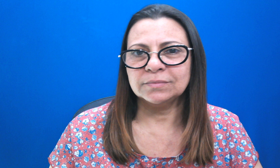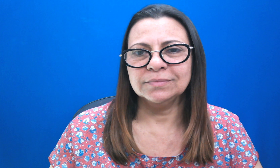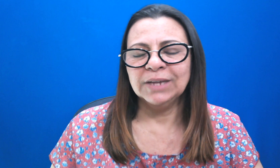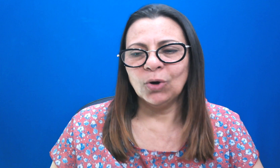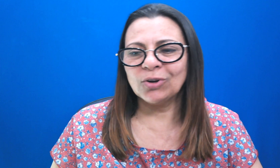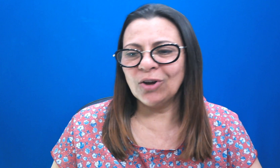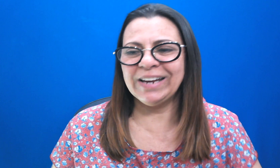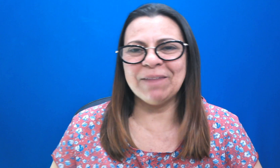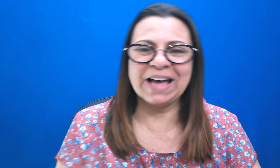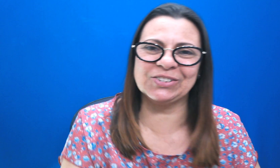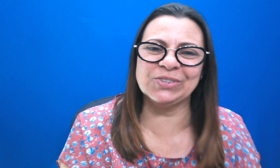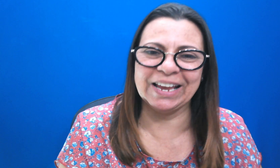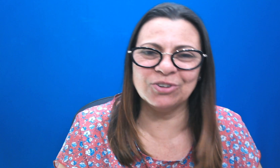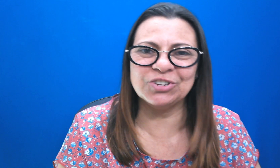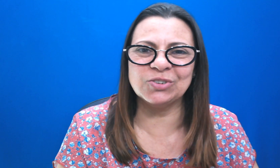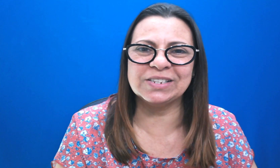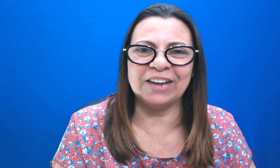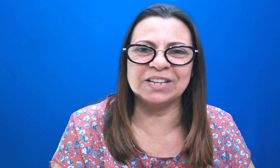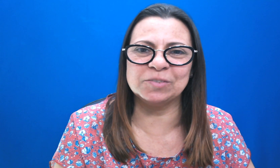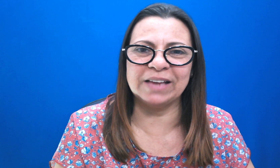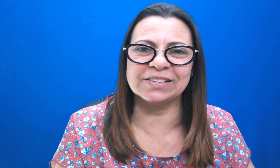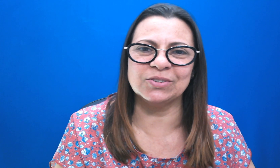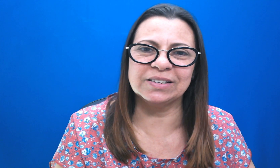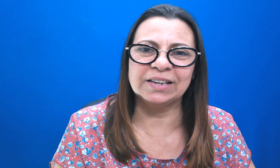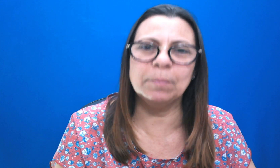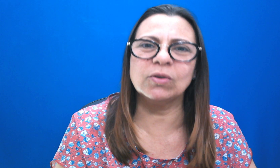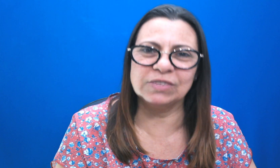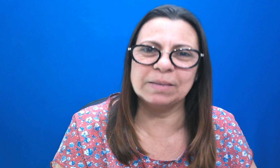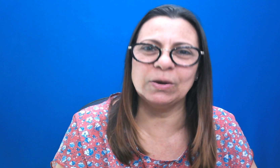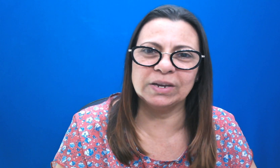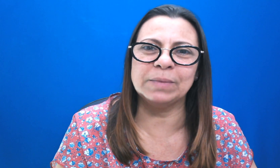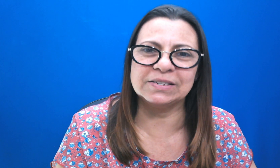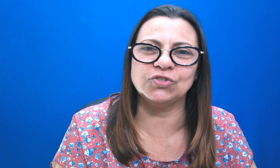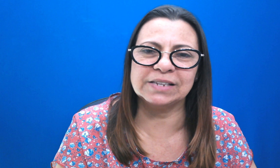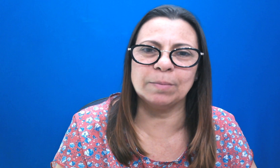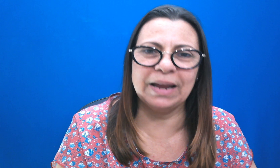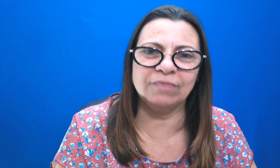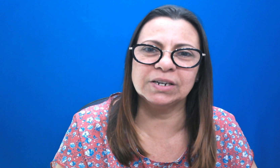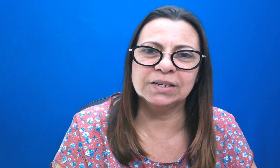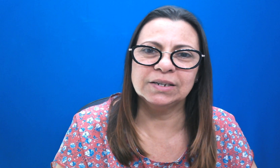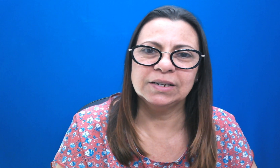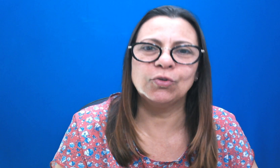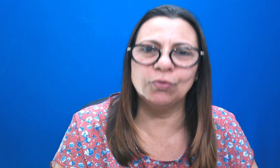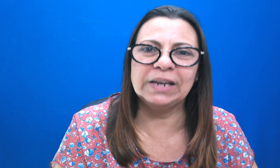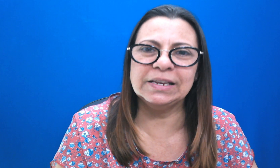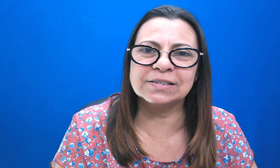Oh glória, paz do Senhor Jesus, tarde das bênçãos. Que bom que você parou aqui pra assistir essa palavra. Fico feliz.